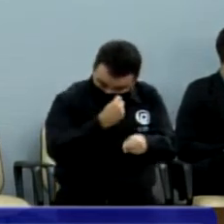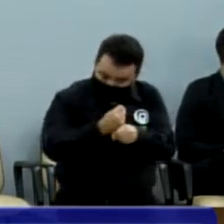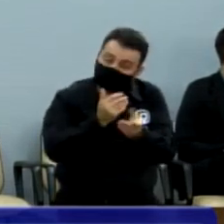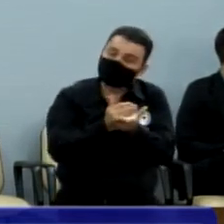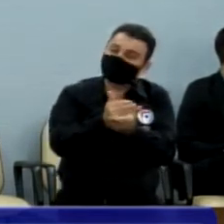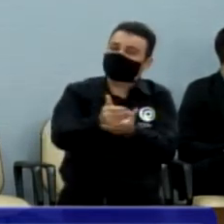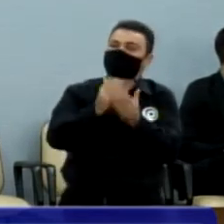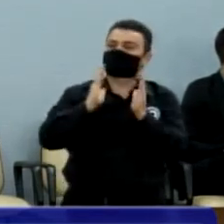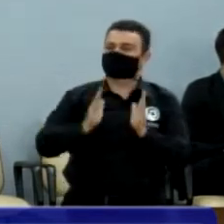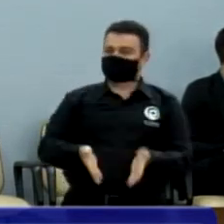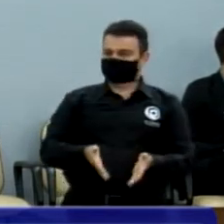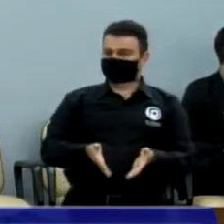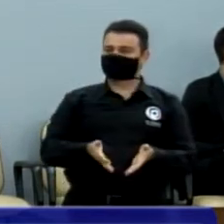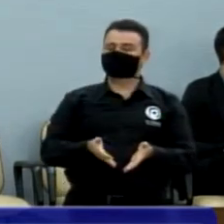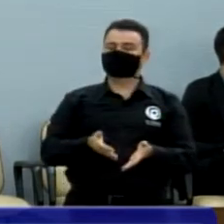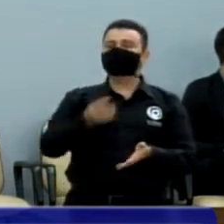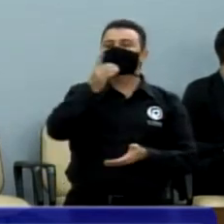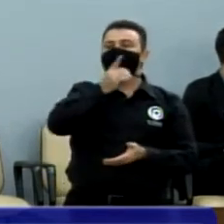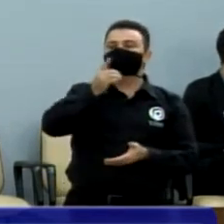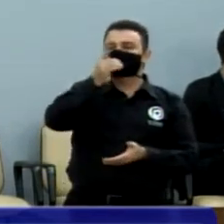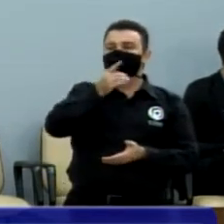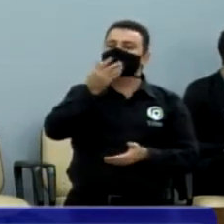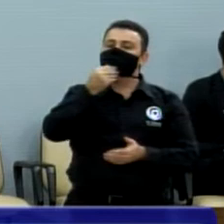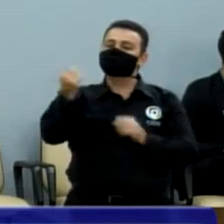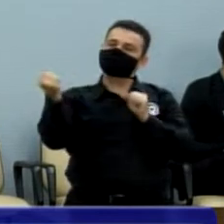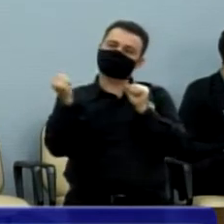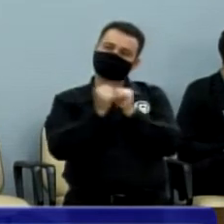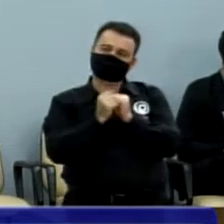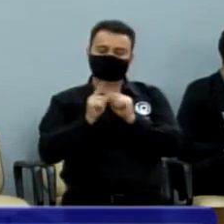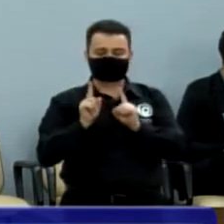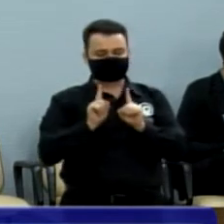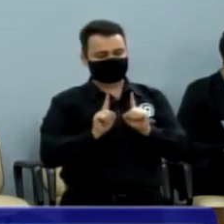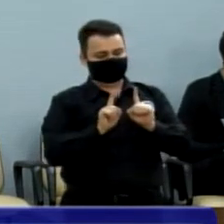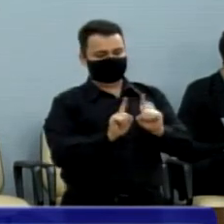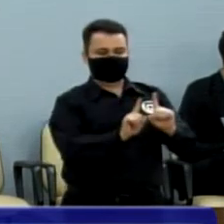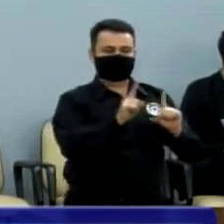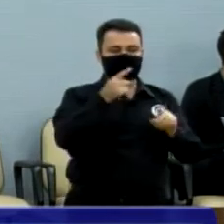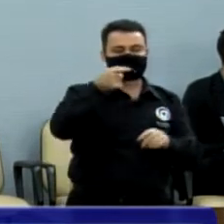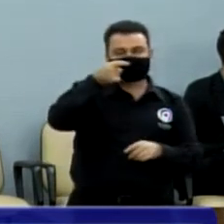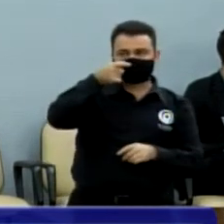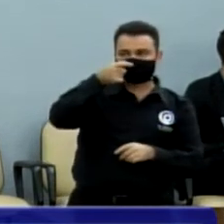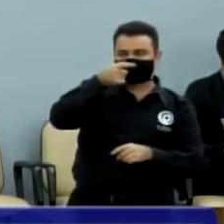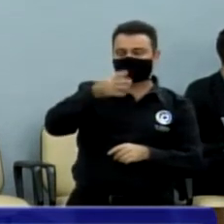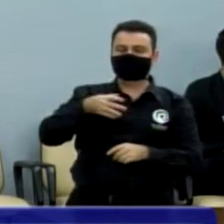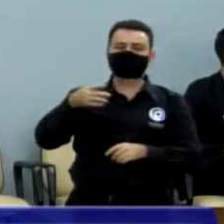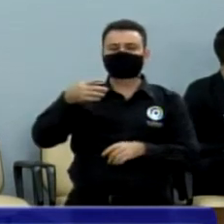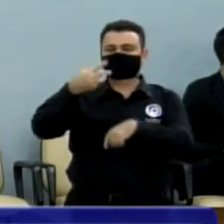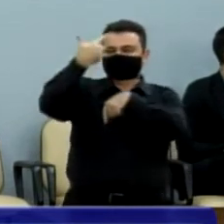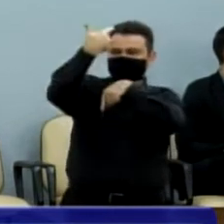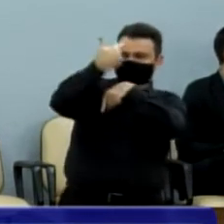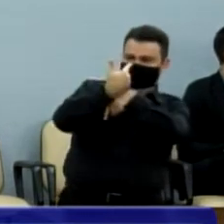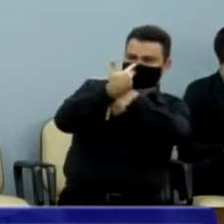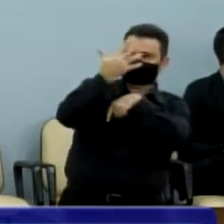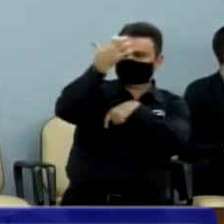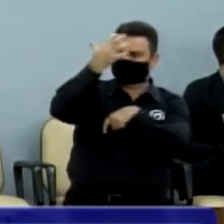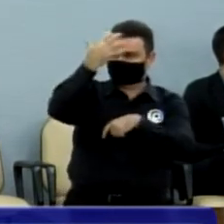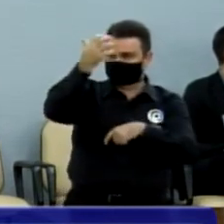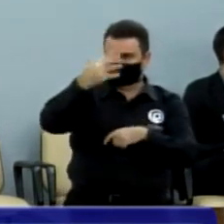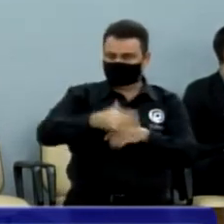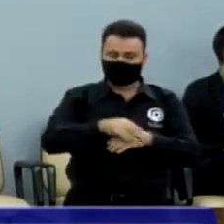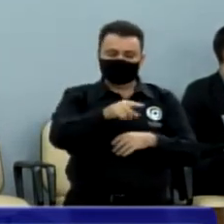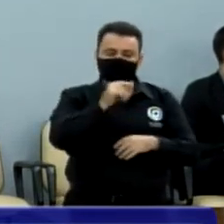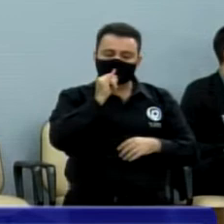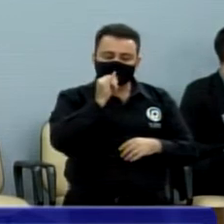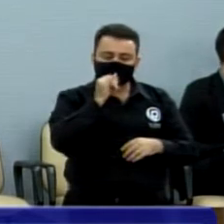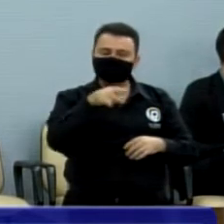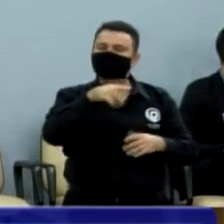E aí ele foi lá comigo no final de semana, fomos gravar um vídeo, e ele me falou de lombadas ali no Fraternidade. E depois